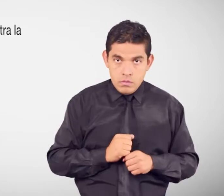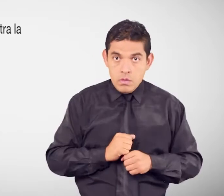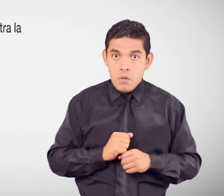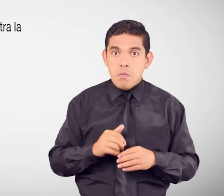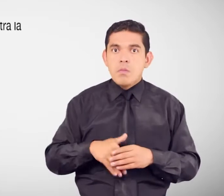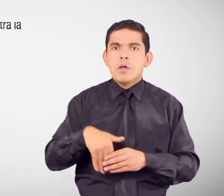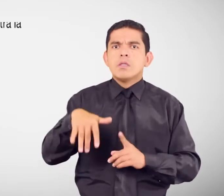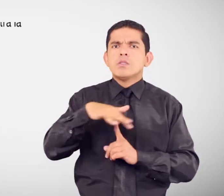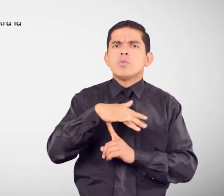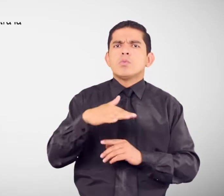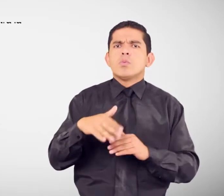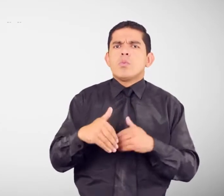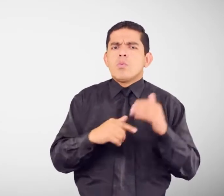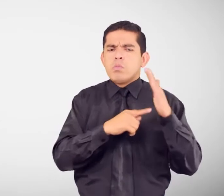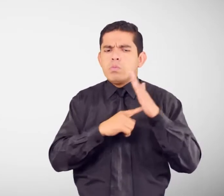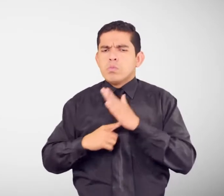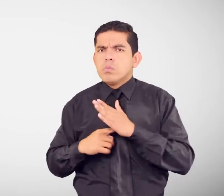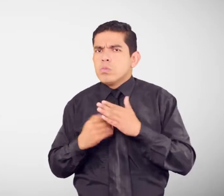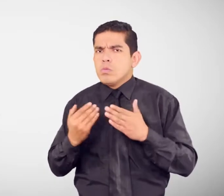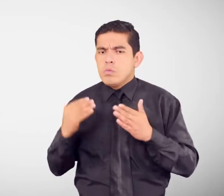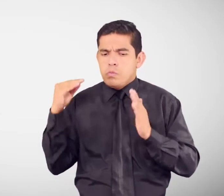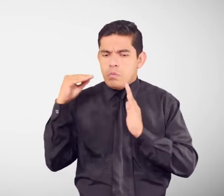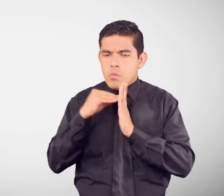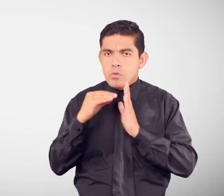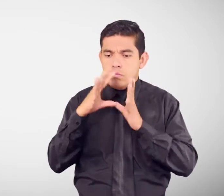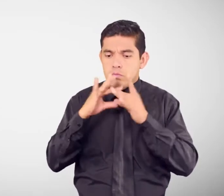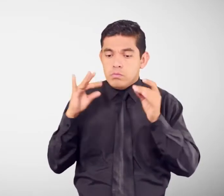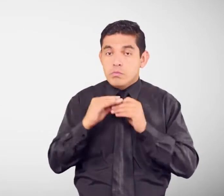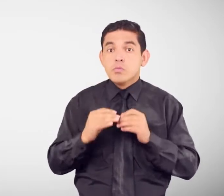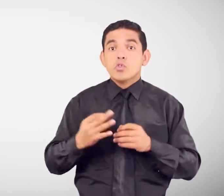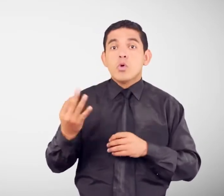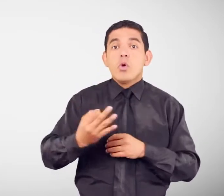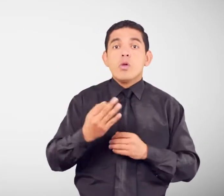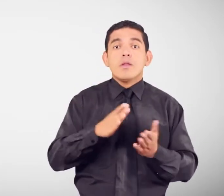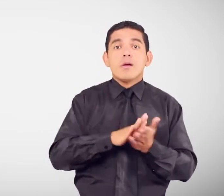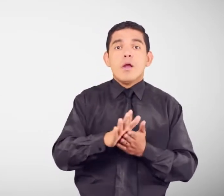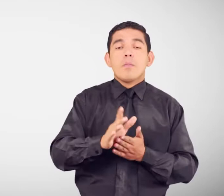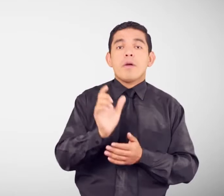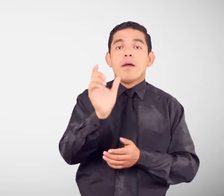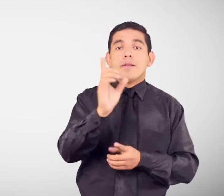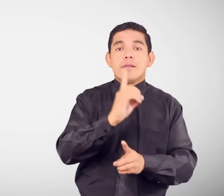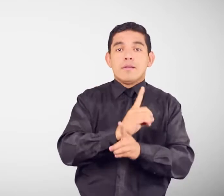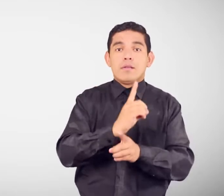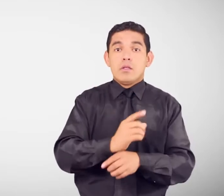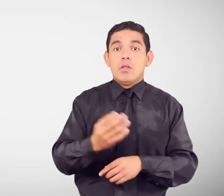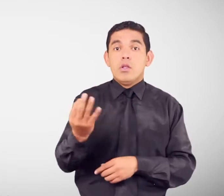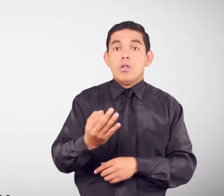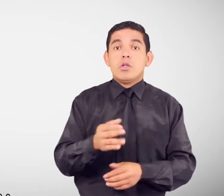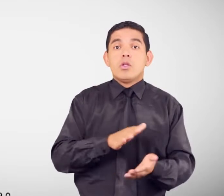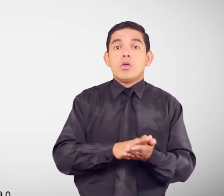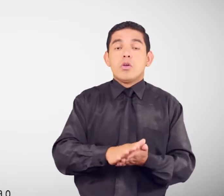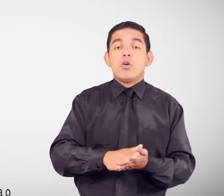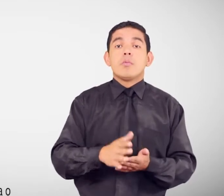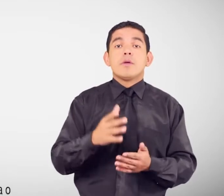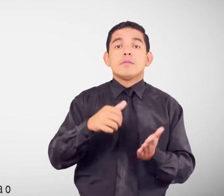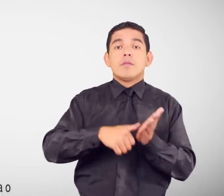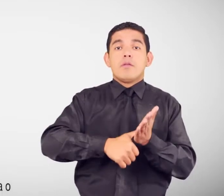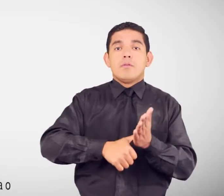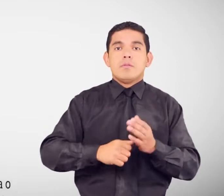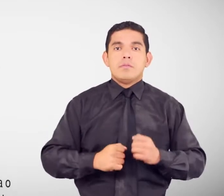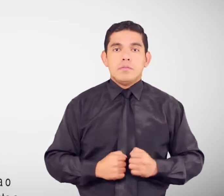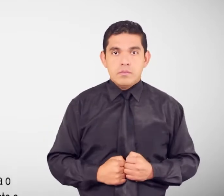Original y copia Del carné De discapacidad Original y copia A color de la cédula Vulneración